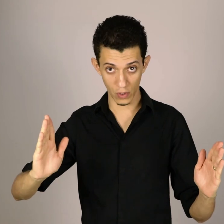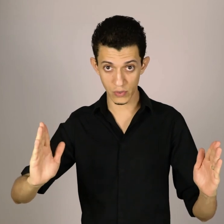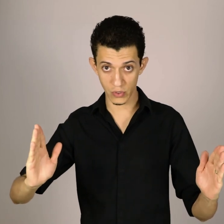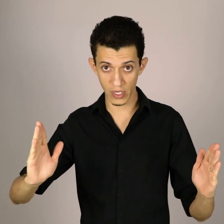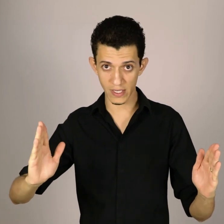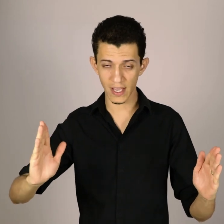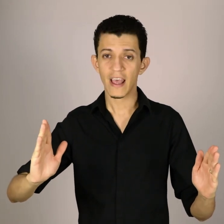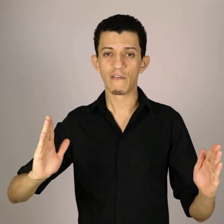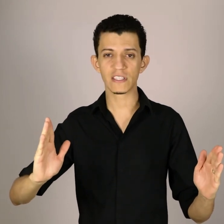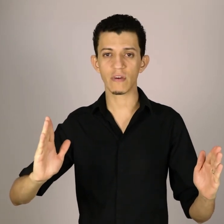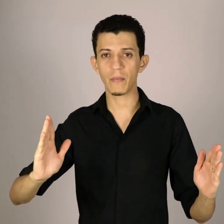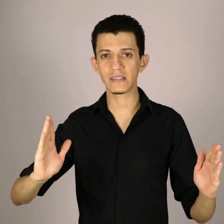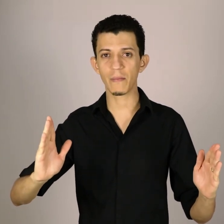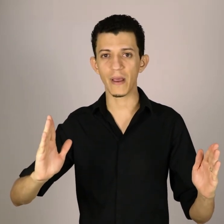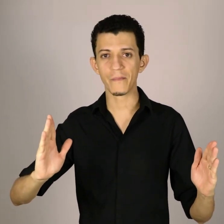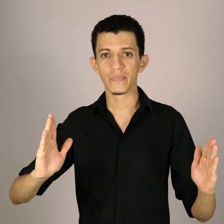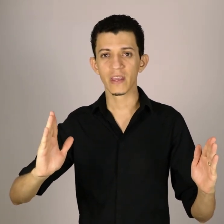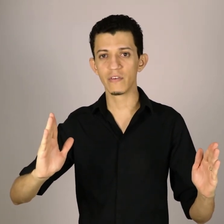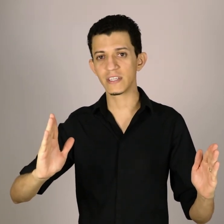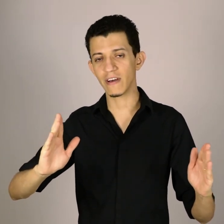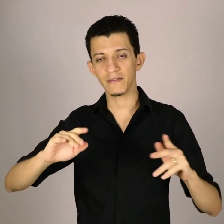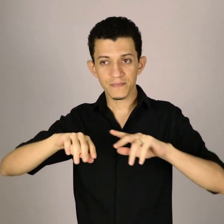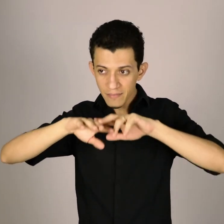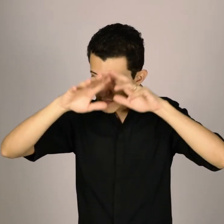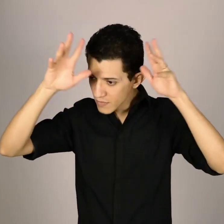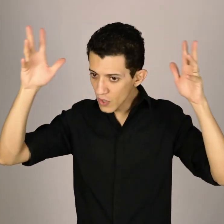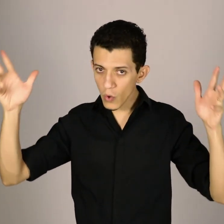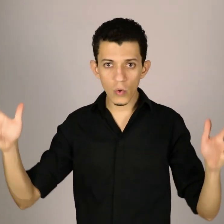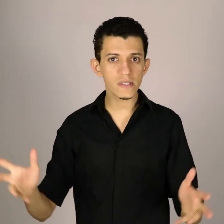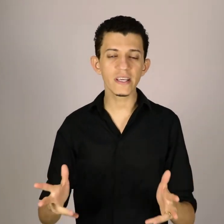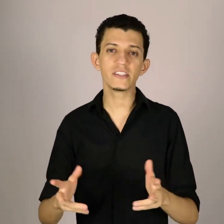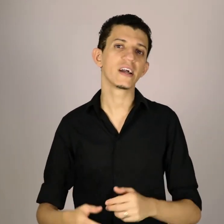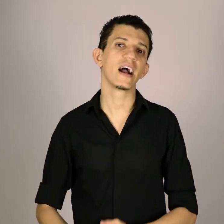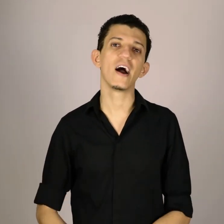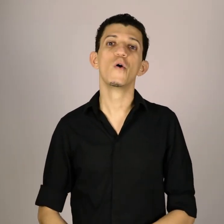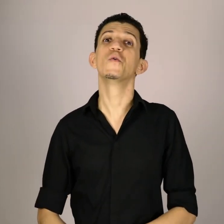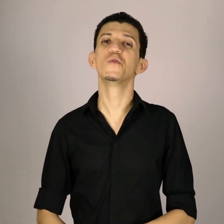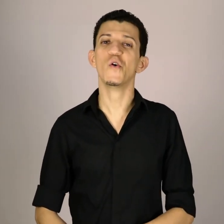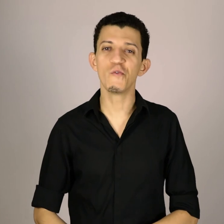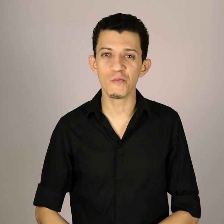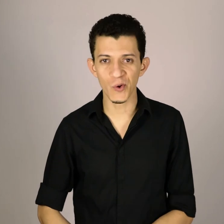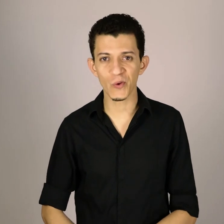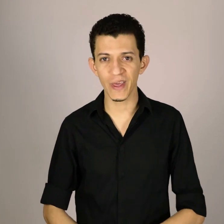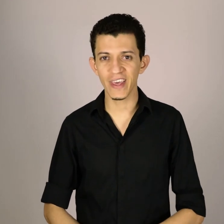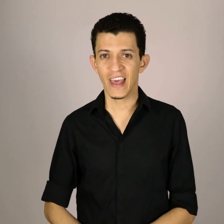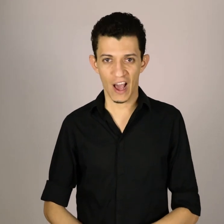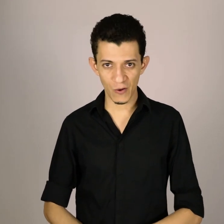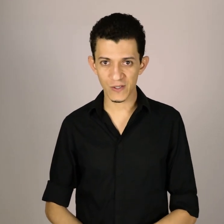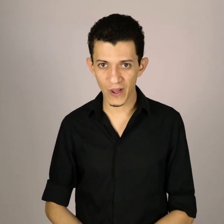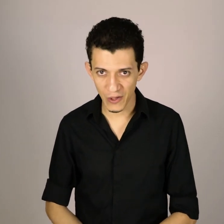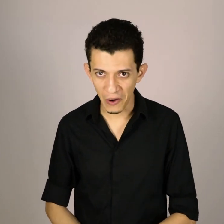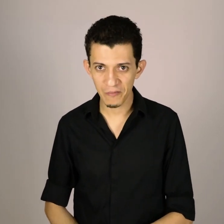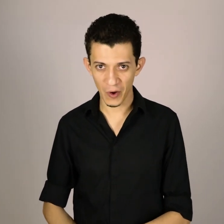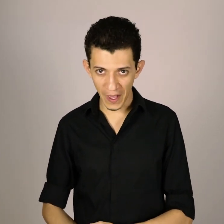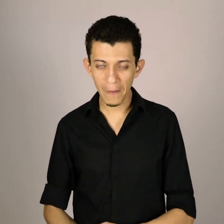todos os dias, você vai perceber que você vai conseguir enxergar um novo mundo aí, ao seu redor, ok?